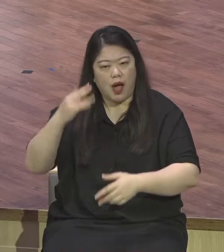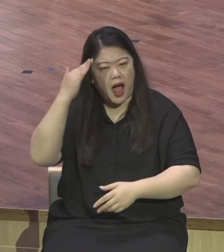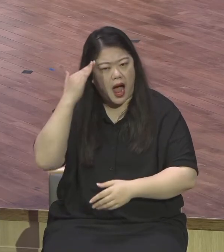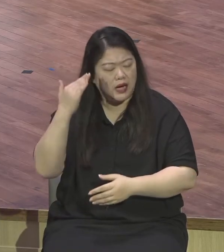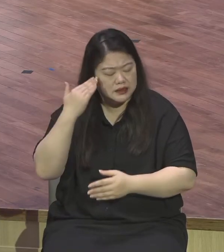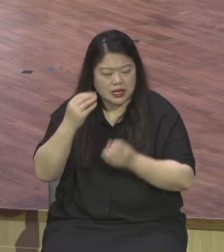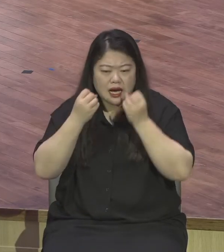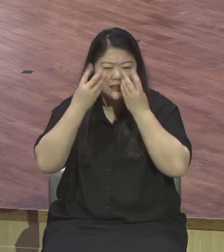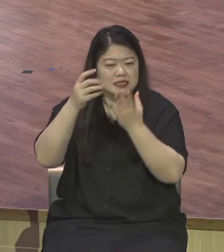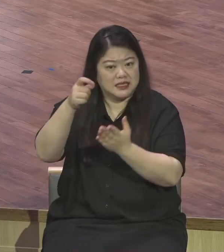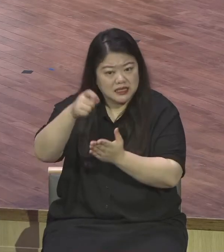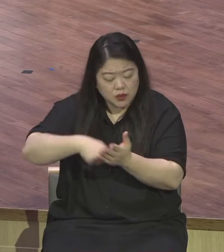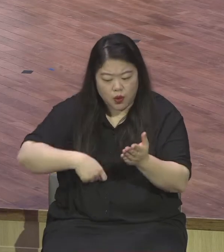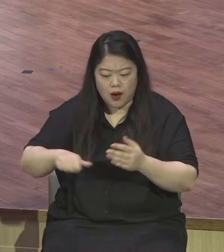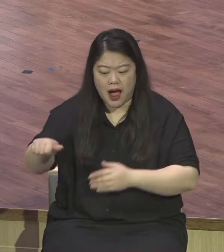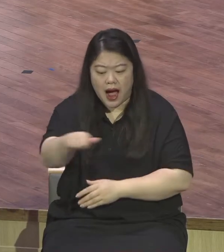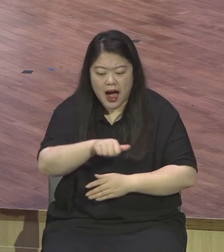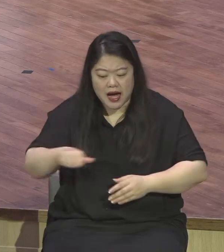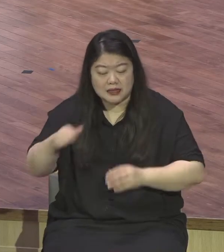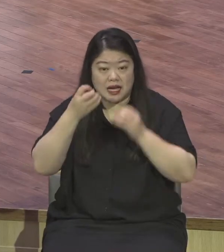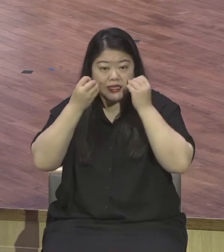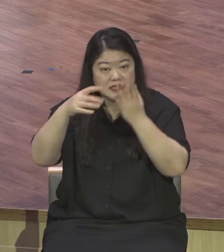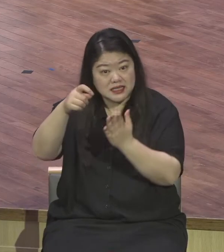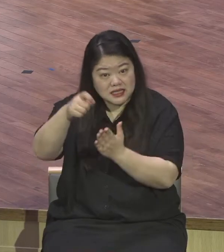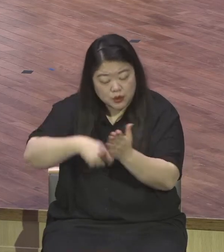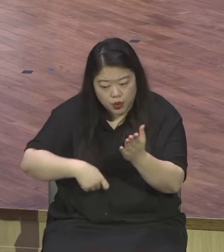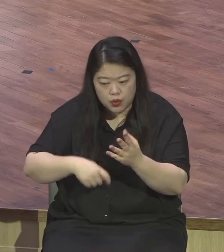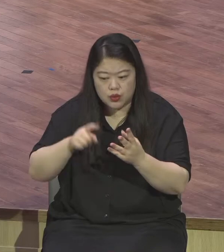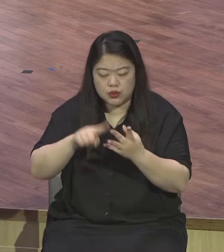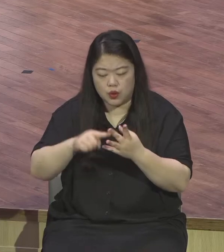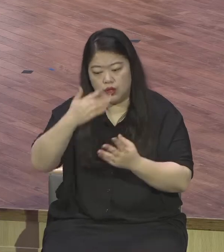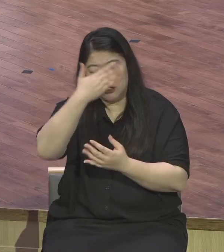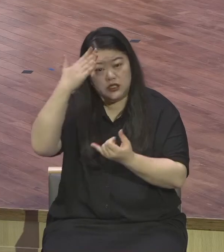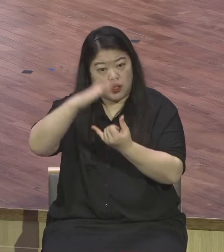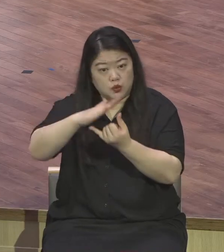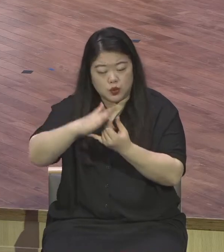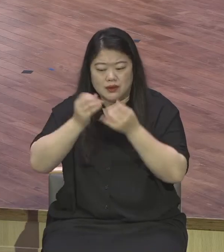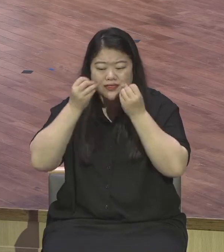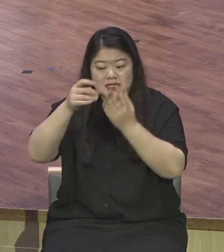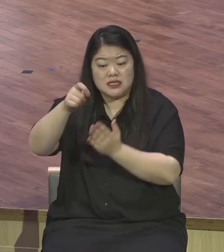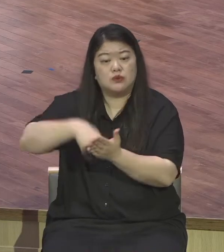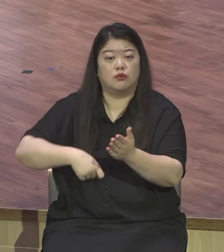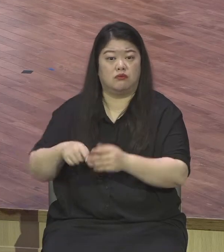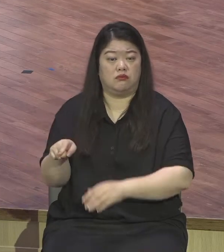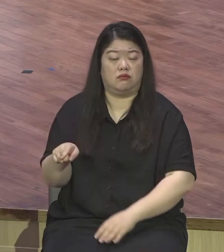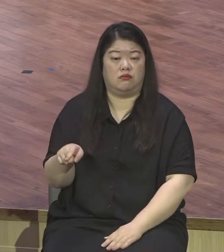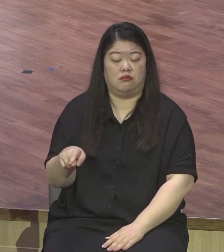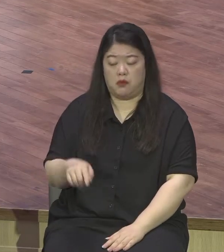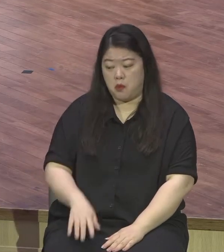신기록 세계의 주니어 신기록 전부 갱신해버렸어요. 큰 감동 받았어요.